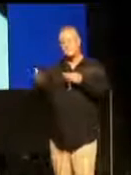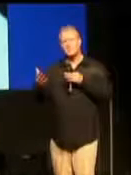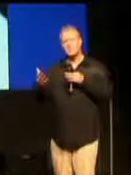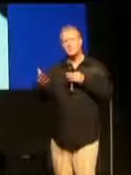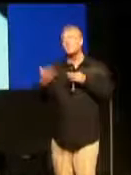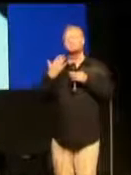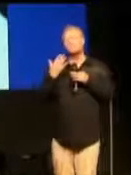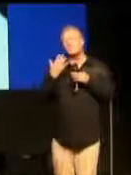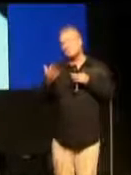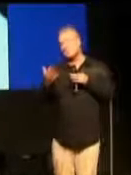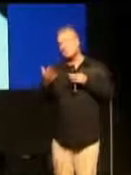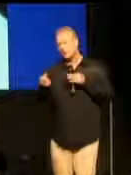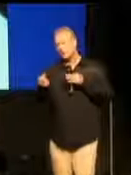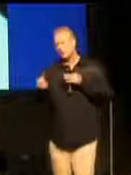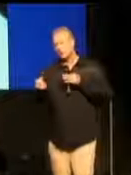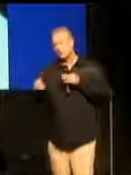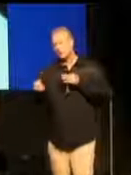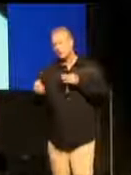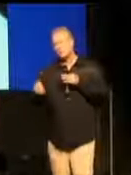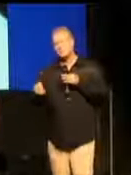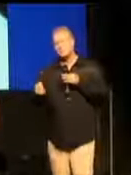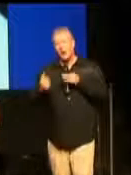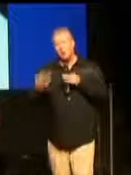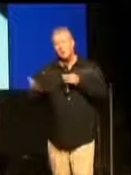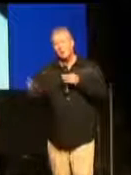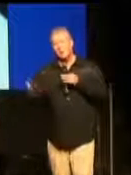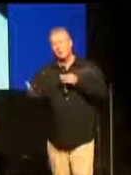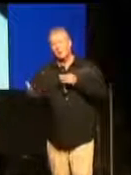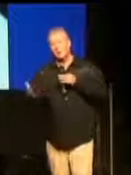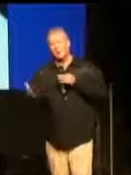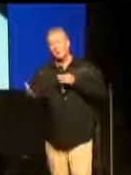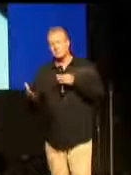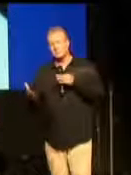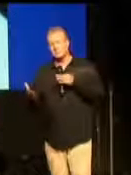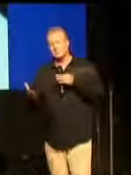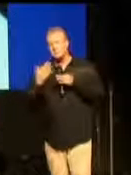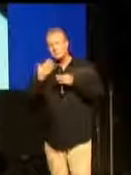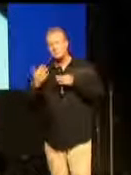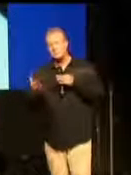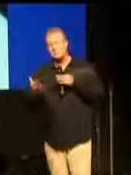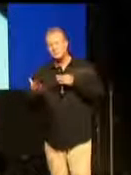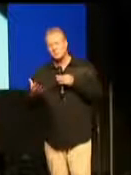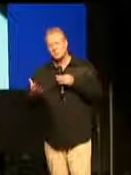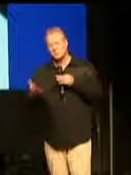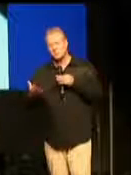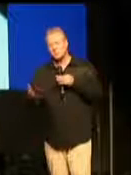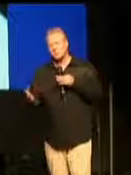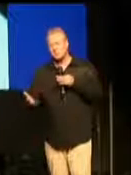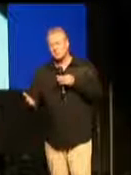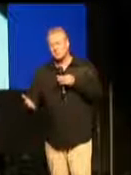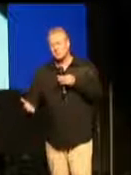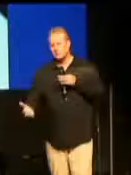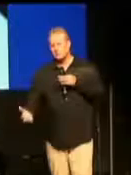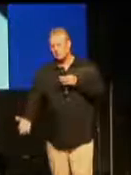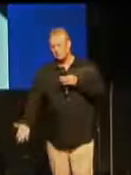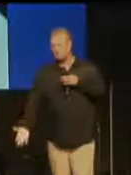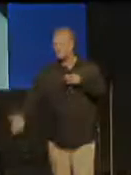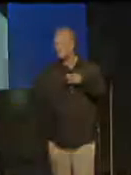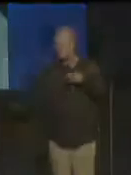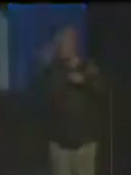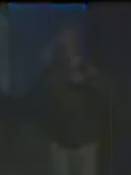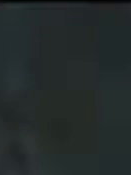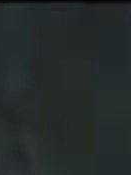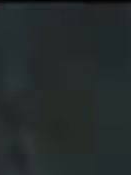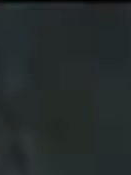Gott, ich vergib ihnen. Egal, was sie mir angetan ich vergib ihnen. Und als ich diese Worte sagte,